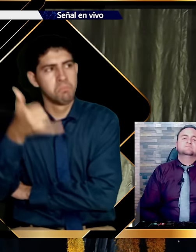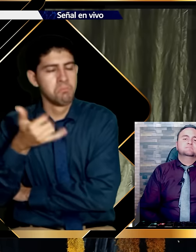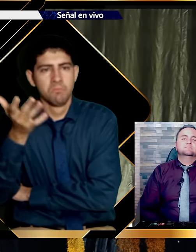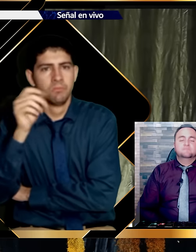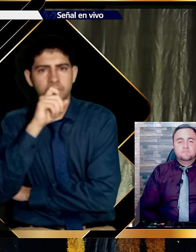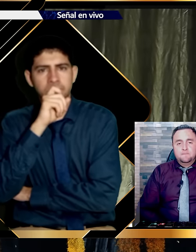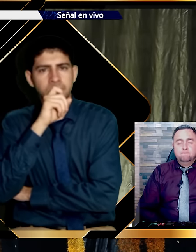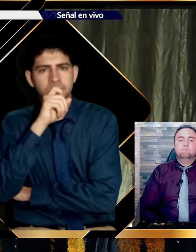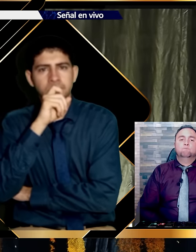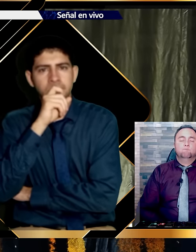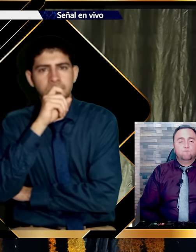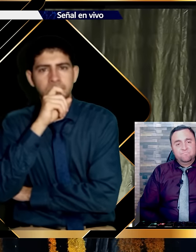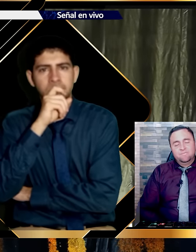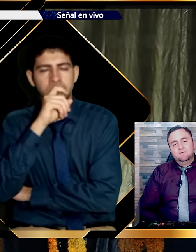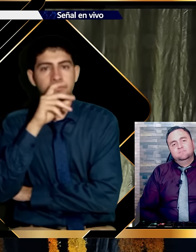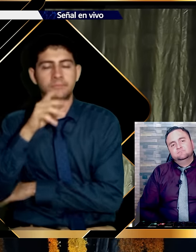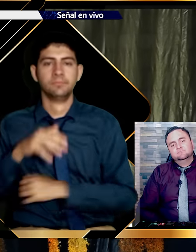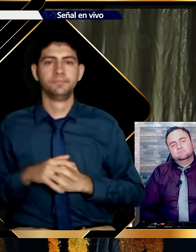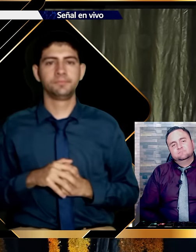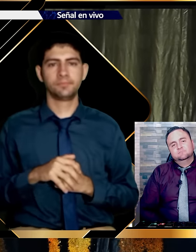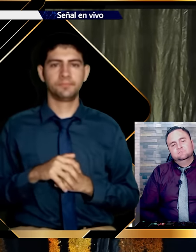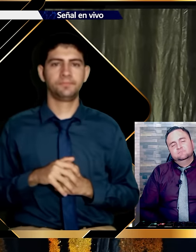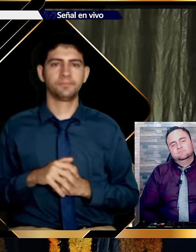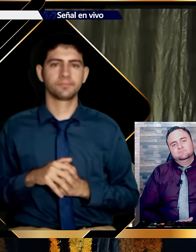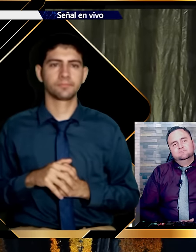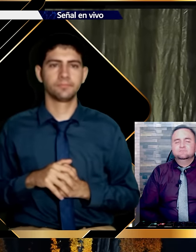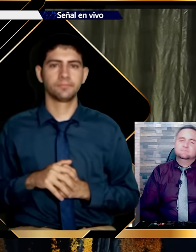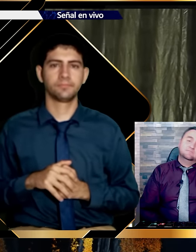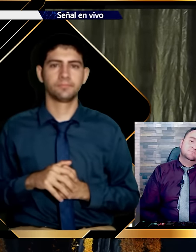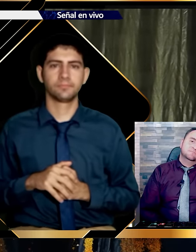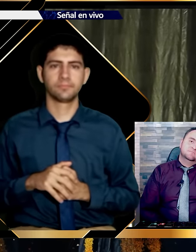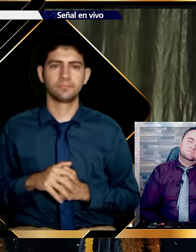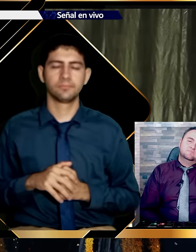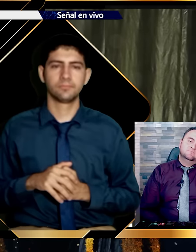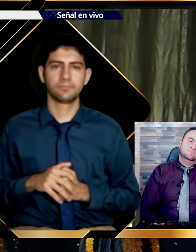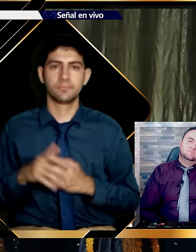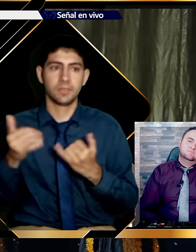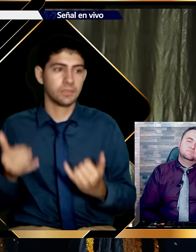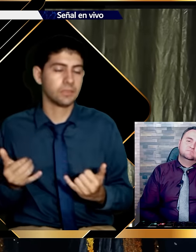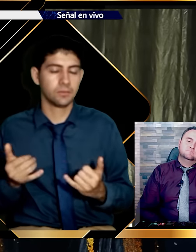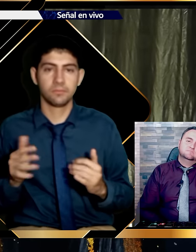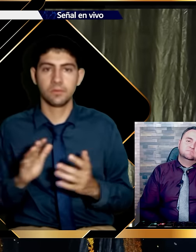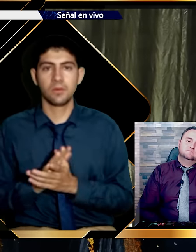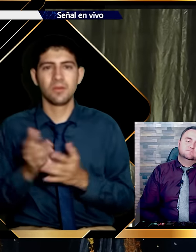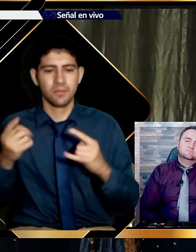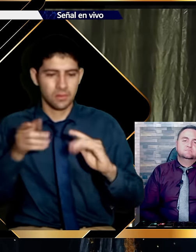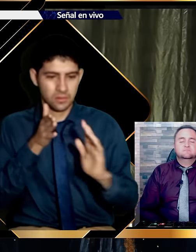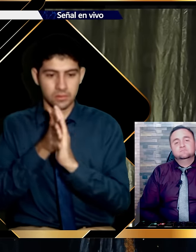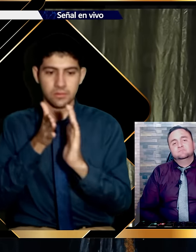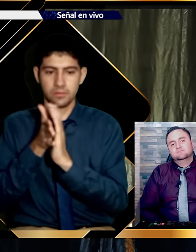alguien. Que ya no está. Y que no volverá. Pero que seguro. Un día también les enseñó. Amar esta verdad.